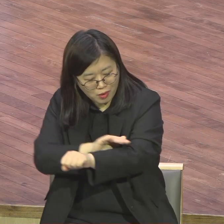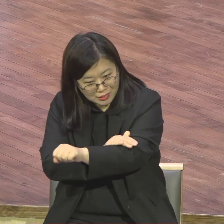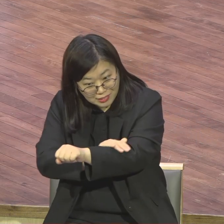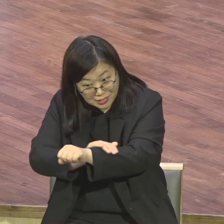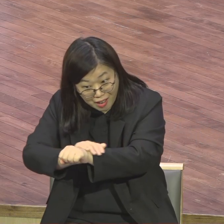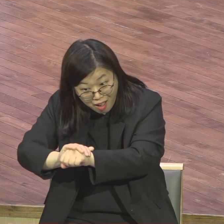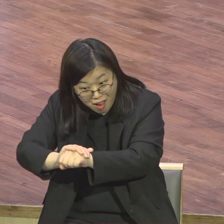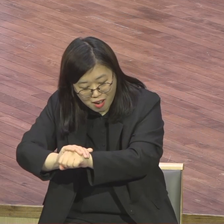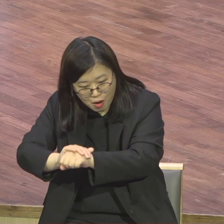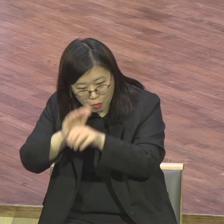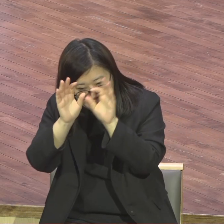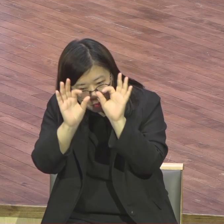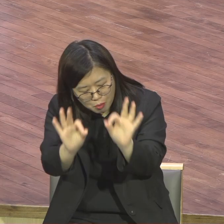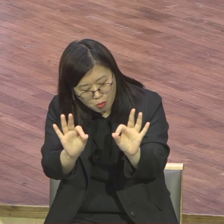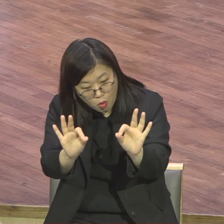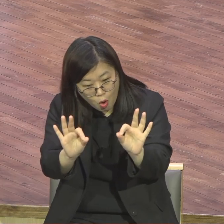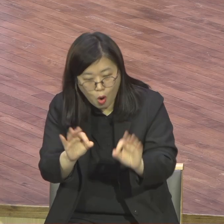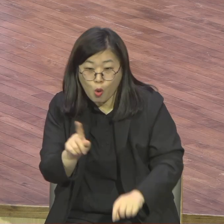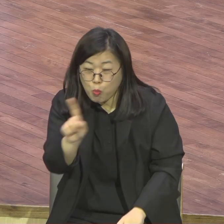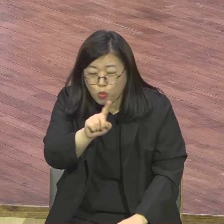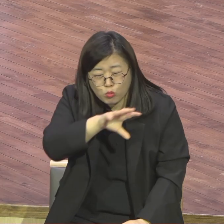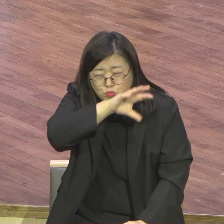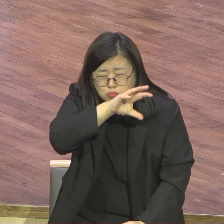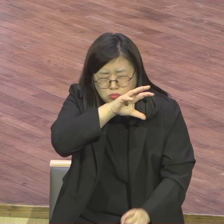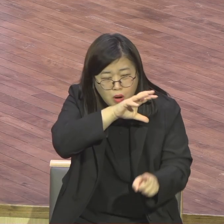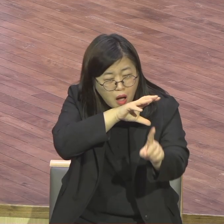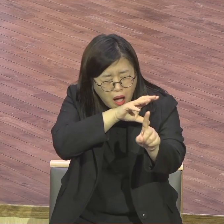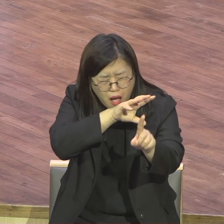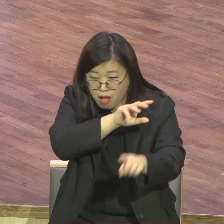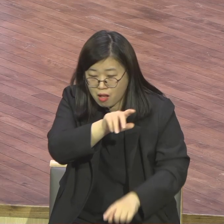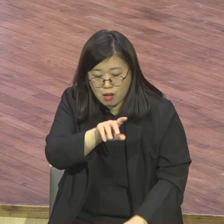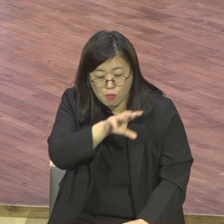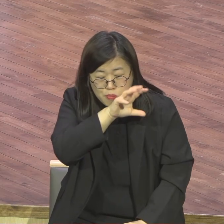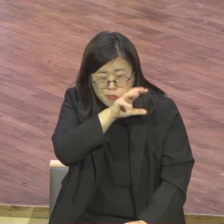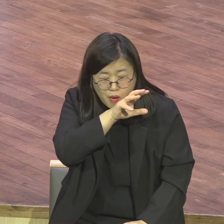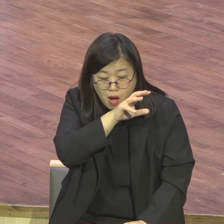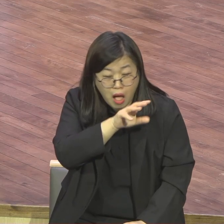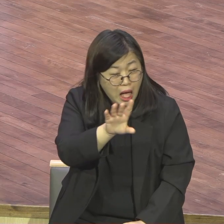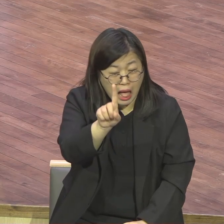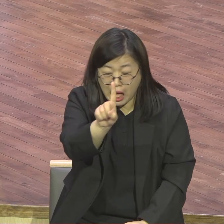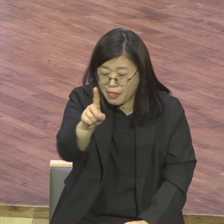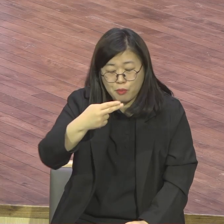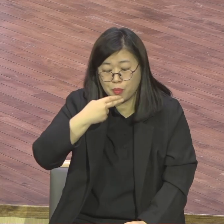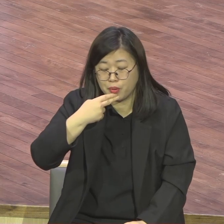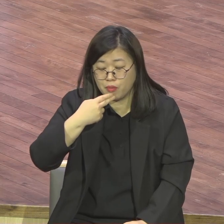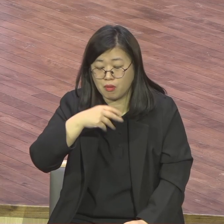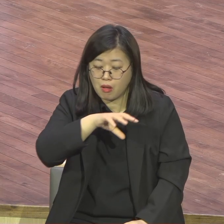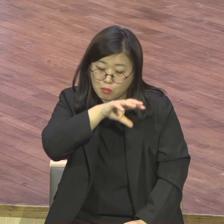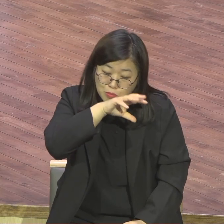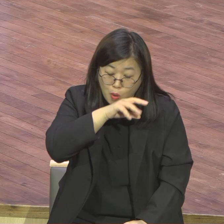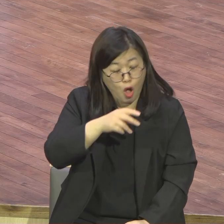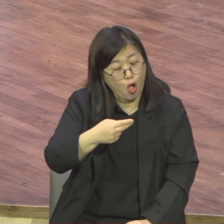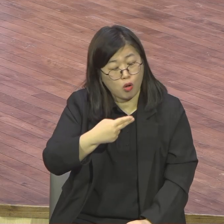헌신한 모습을 보고 감동을 받아 감동을. 지금 45억 지난주까지입니다.